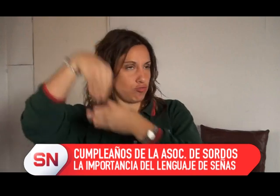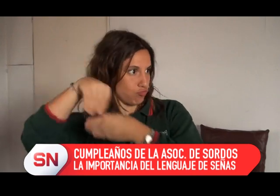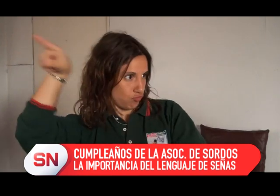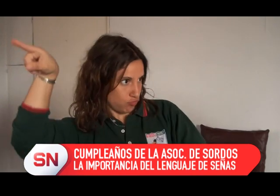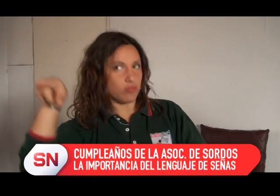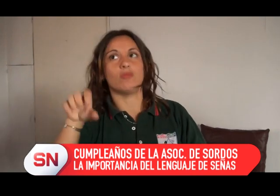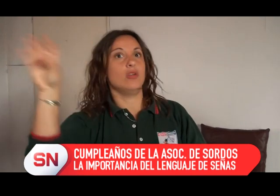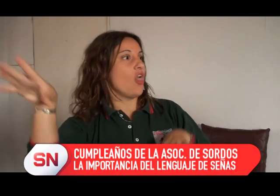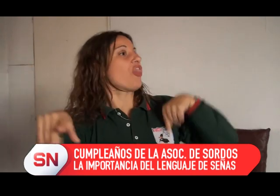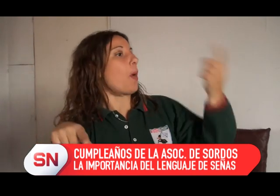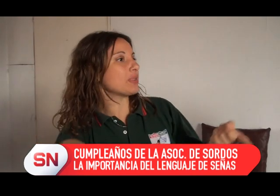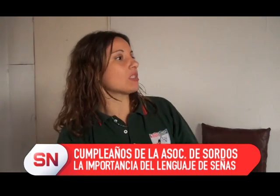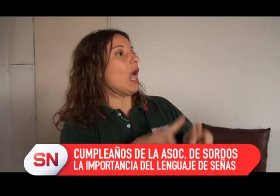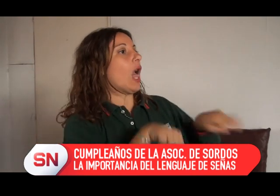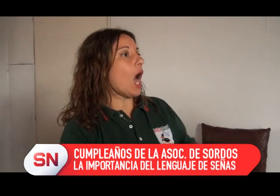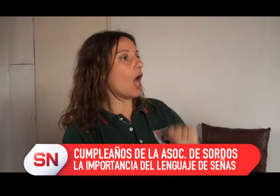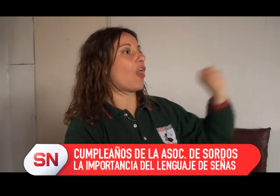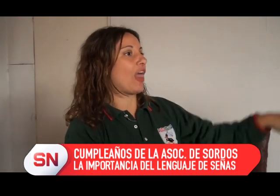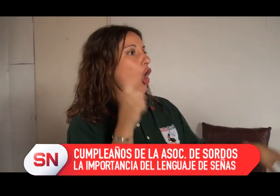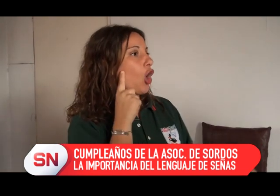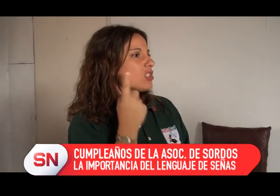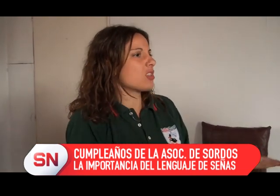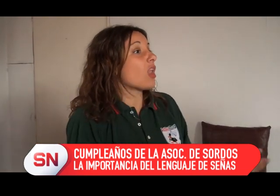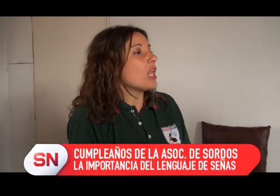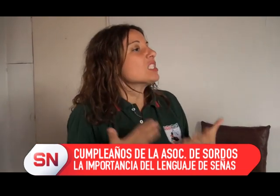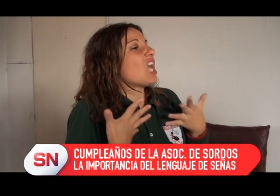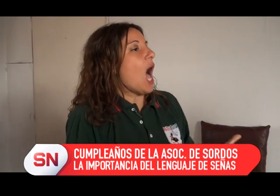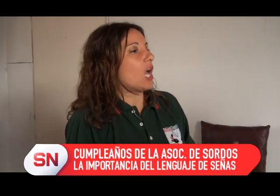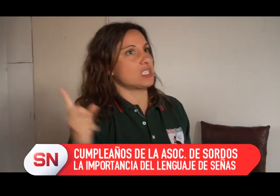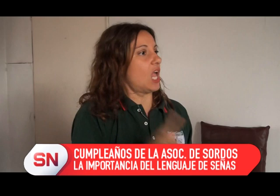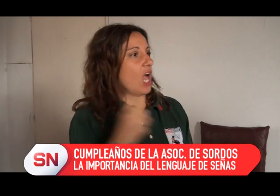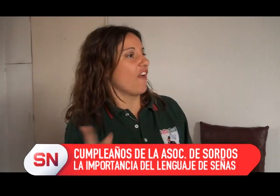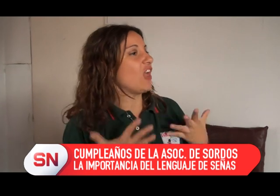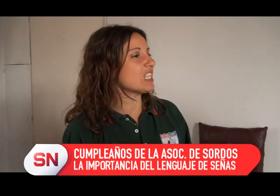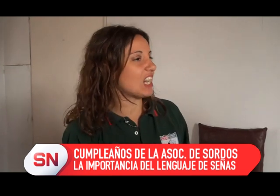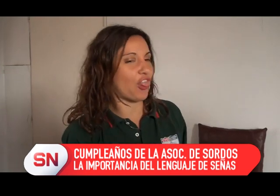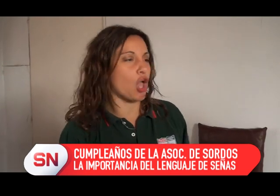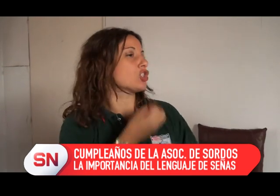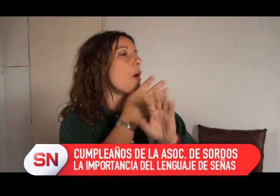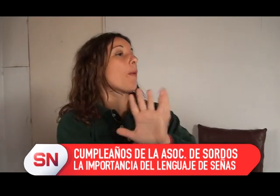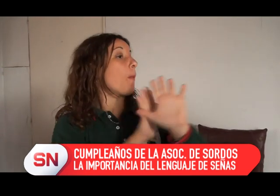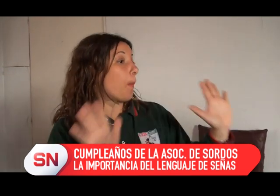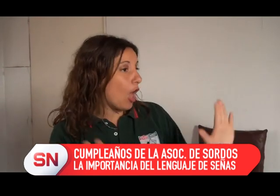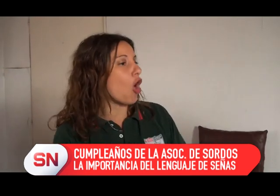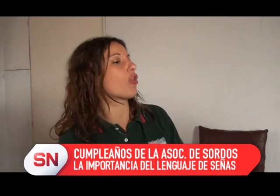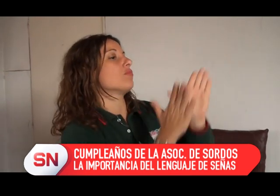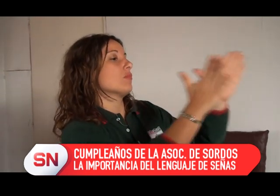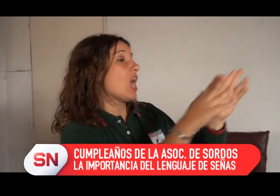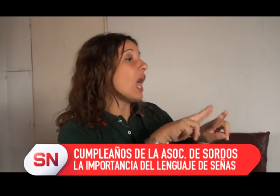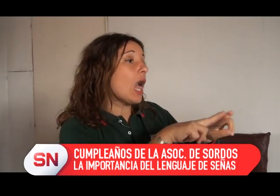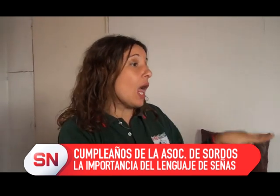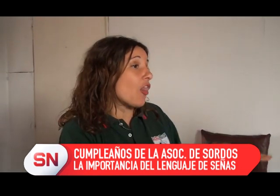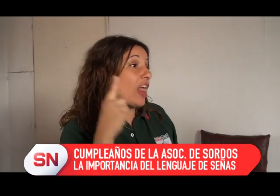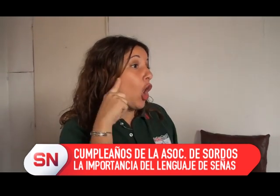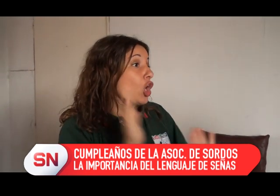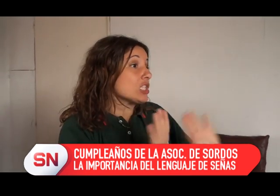Va a la escuela de sordos, por ejemplo, ¿sí? Dos veces a la semana, ajá. Y el jardín es oyente, ¿sí? Un jardín común donde va todos los